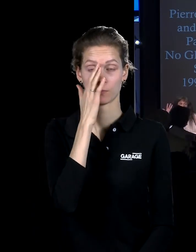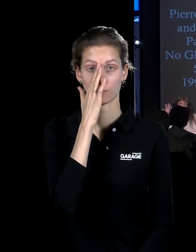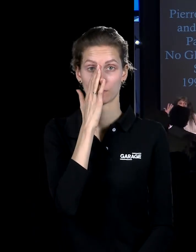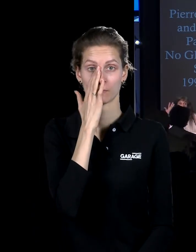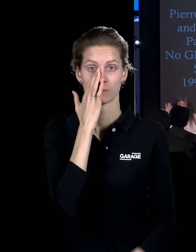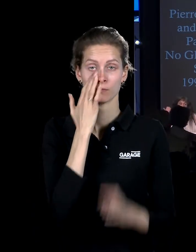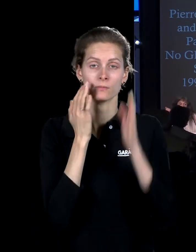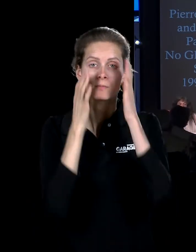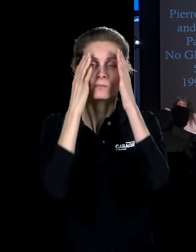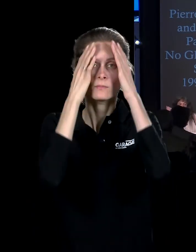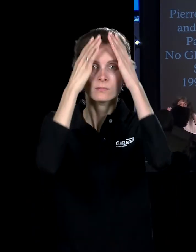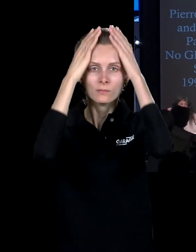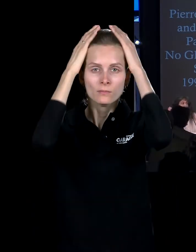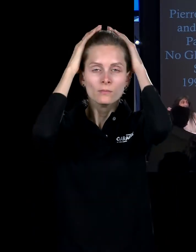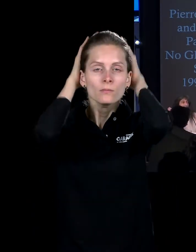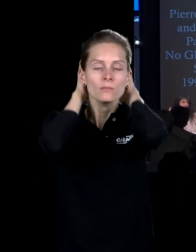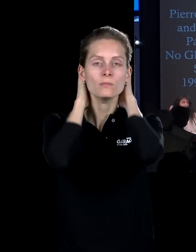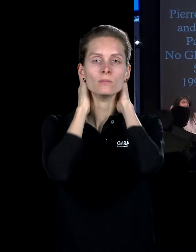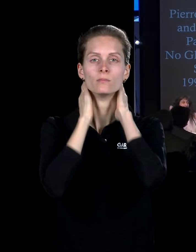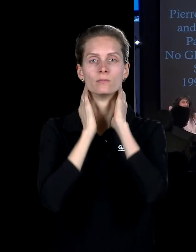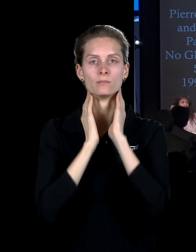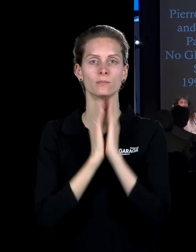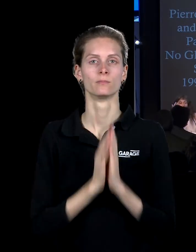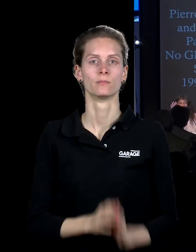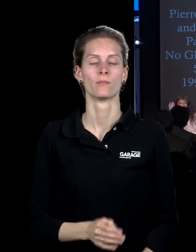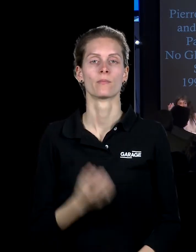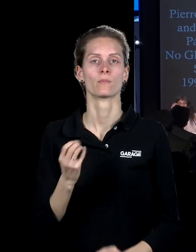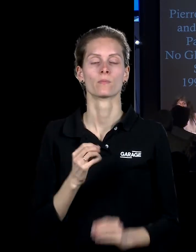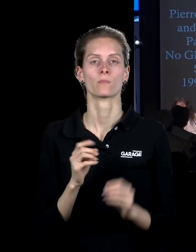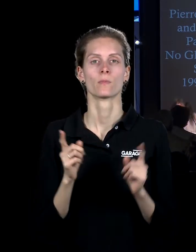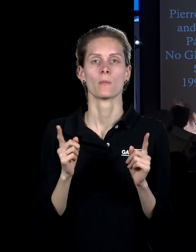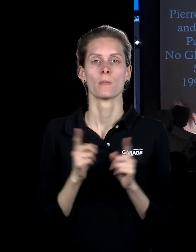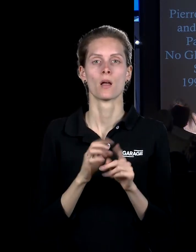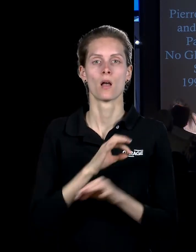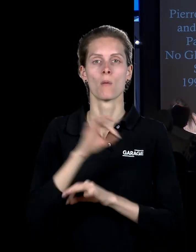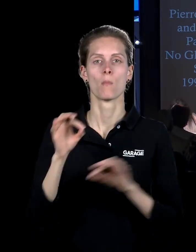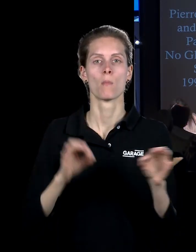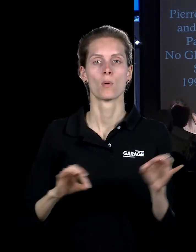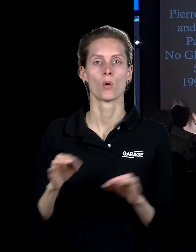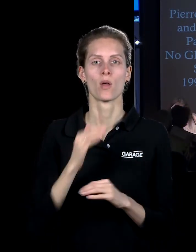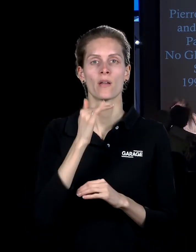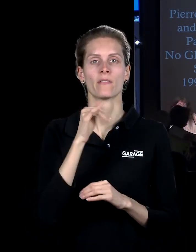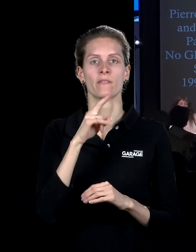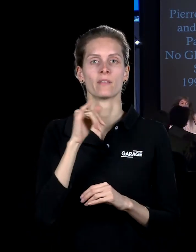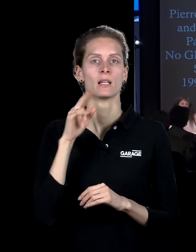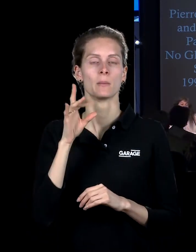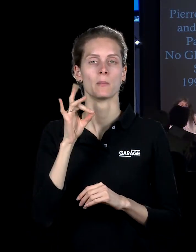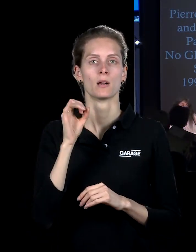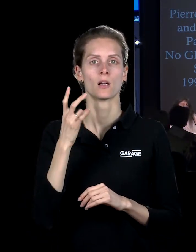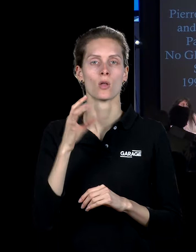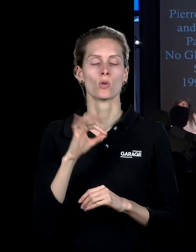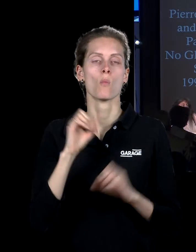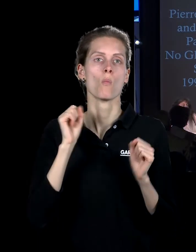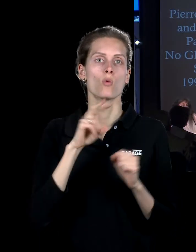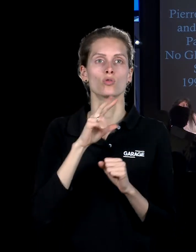подменяют друг друга и трансформируют друг друга. Такой небольшой проект с Филиппом Парено, опять-таки про то, может ли фикция обрести свою